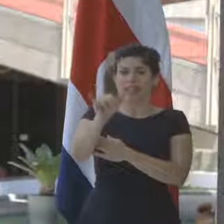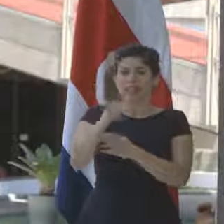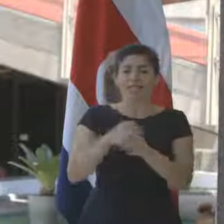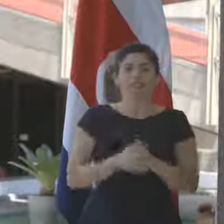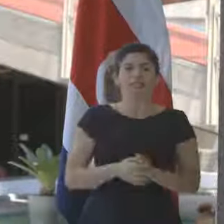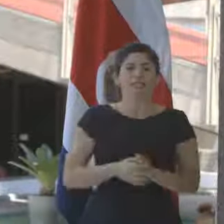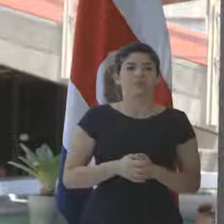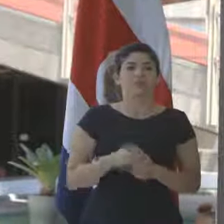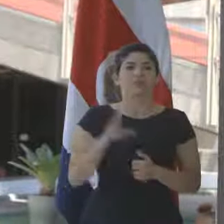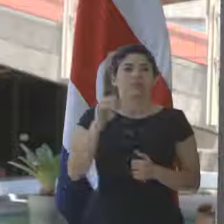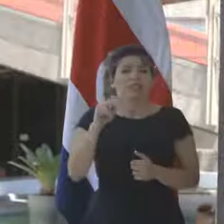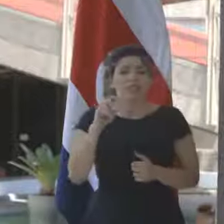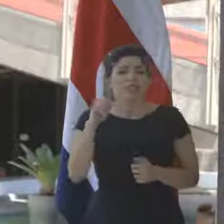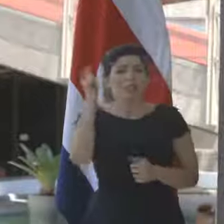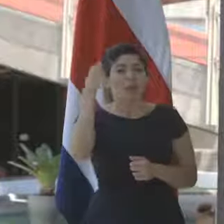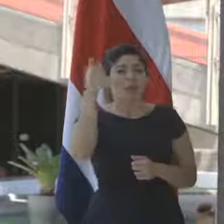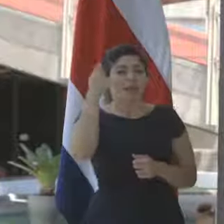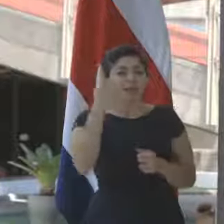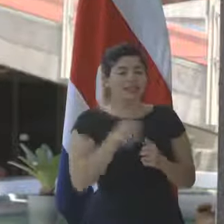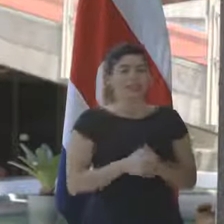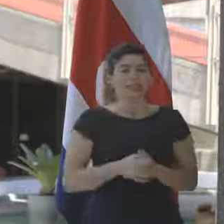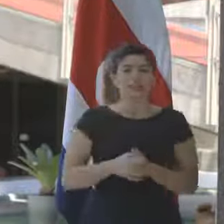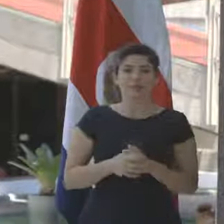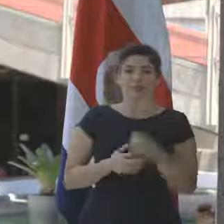Discovery de... Guanacaste, sí, sí, bien.